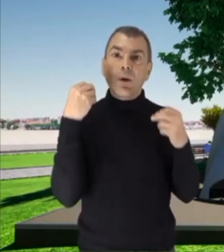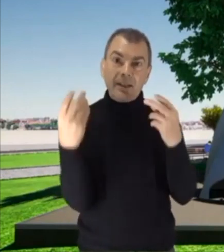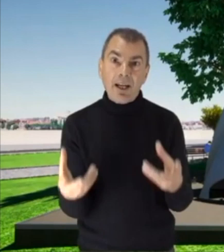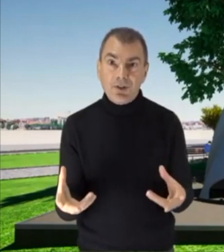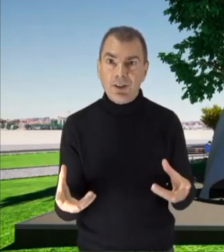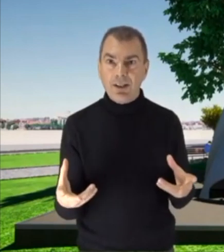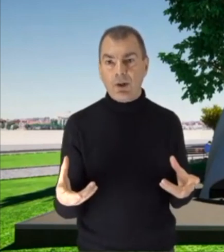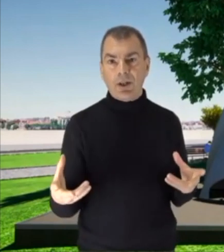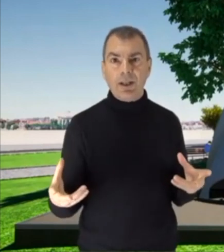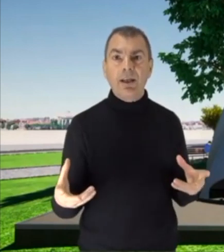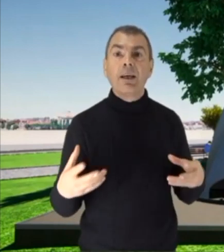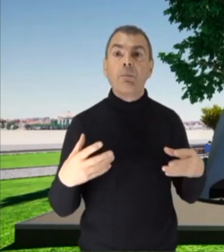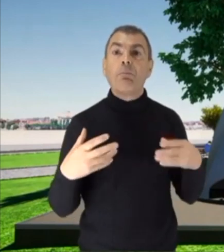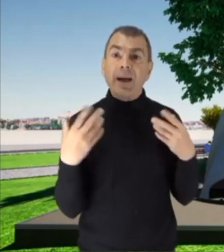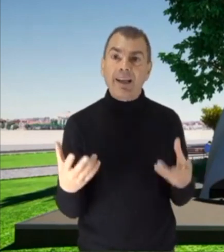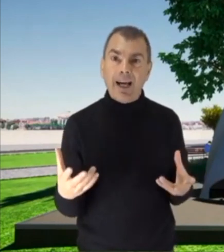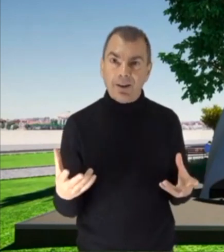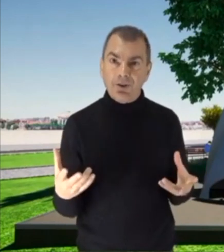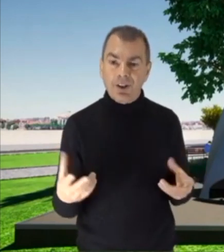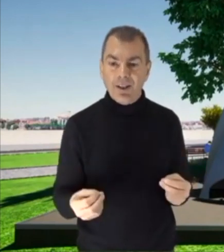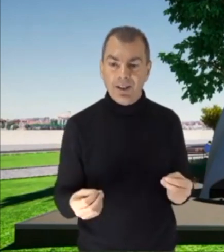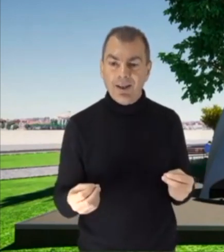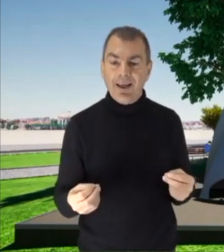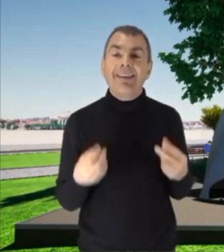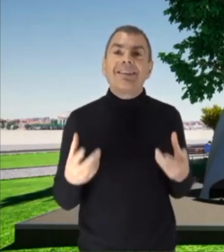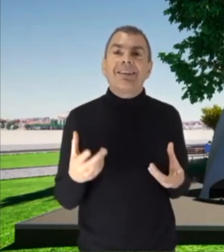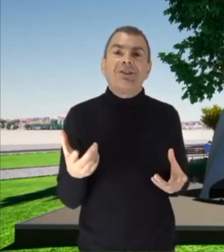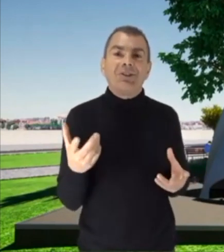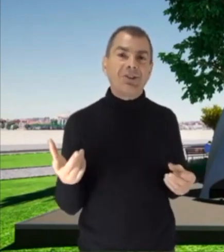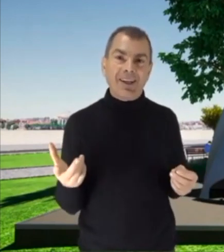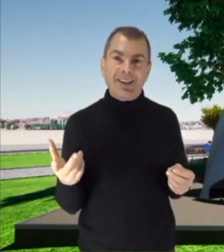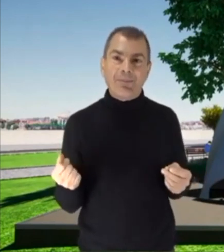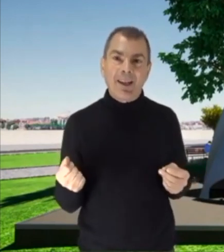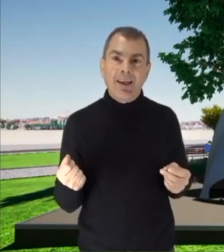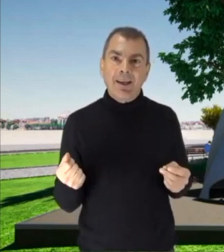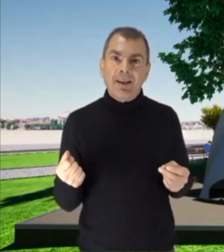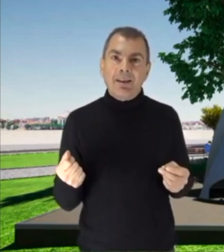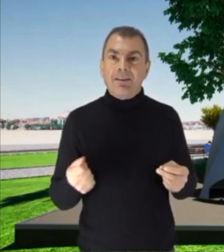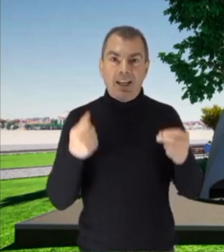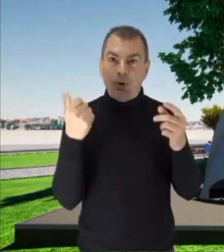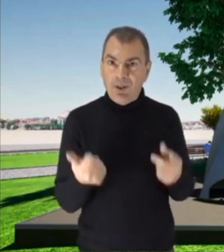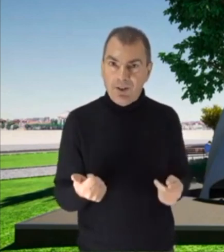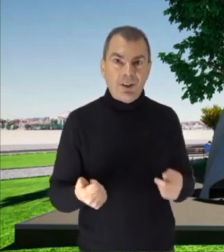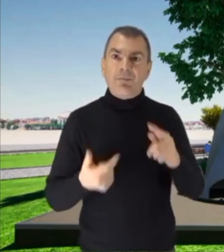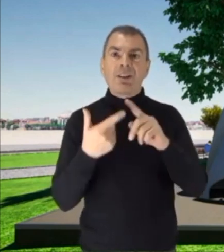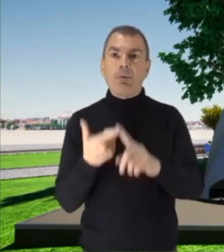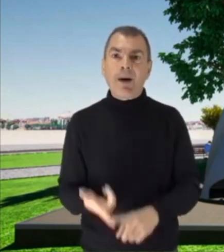guardarci negli occhi, parlarci ed essere sinceri. Siamo amici, siamo